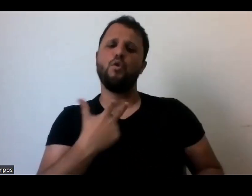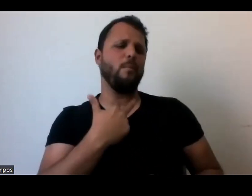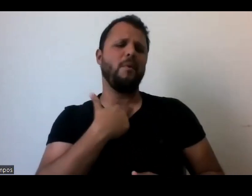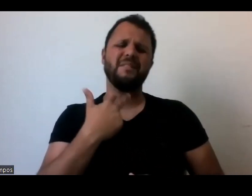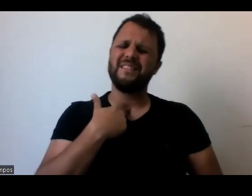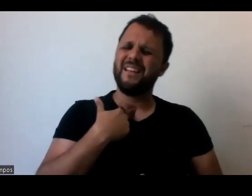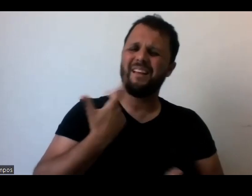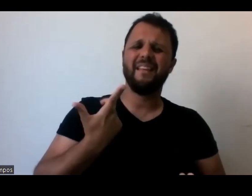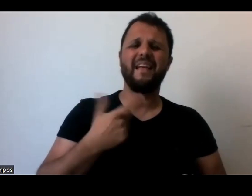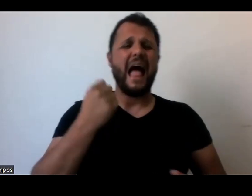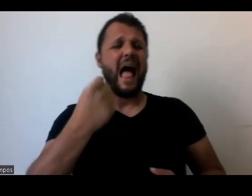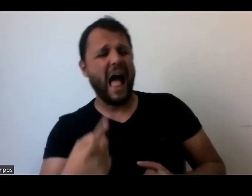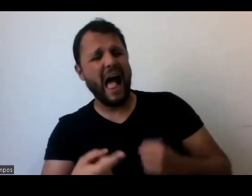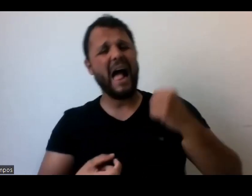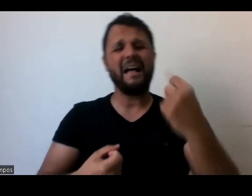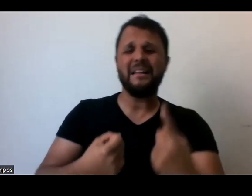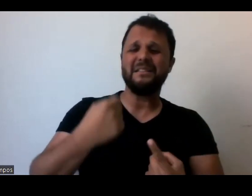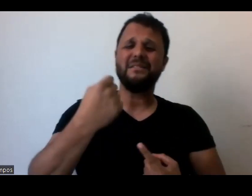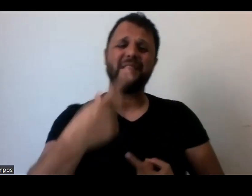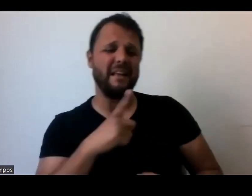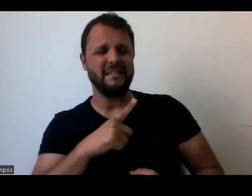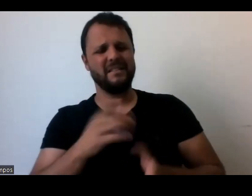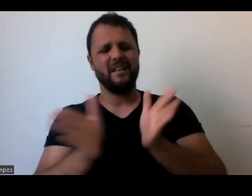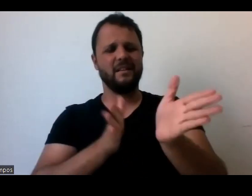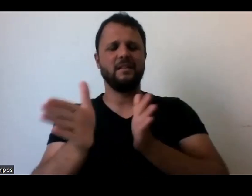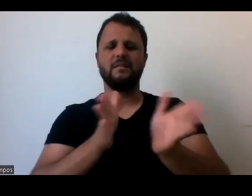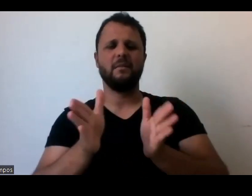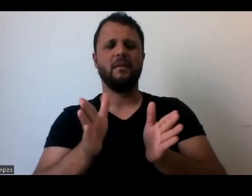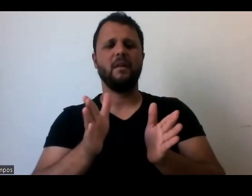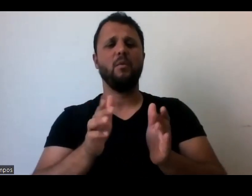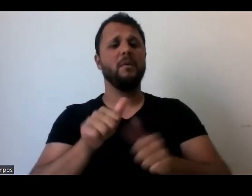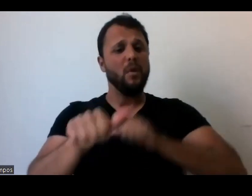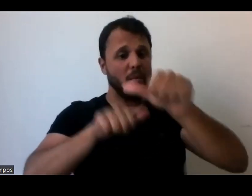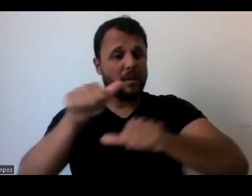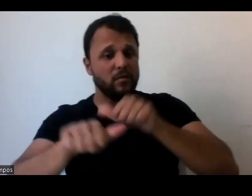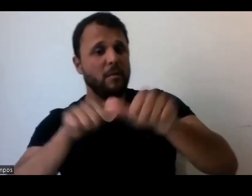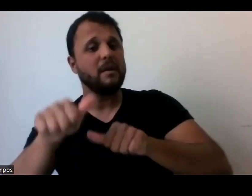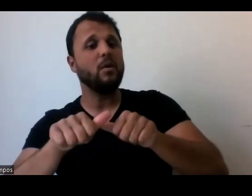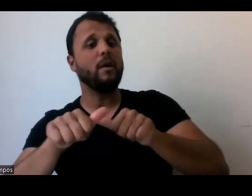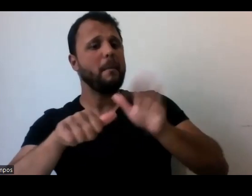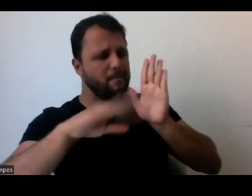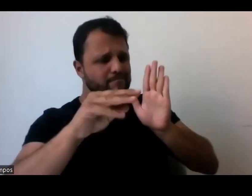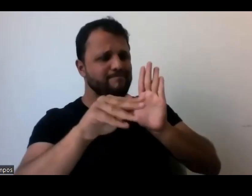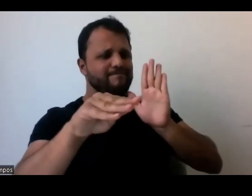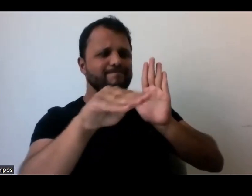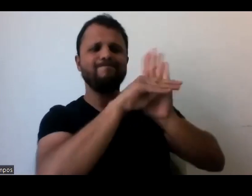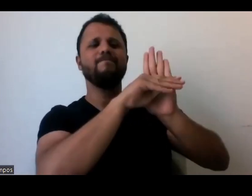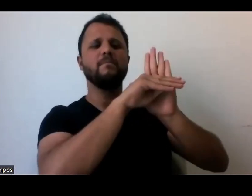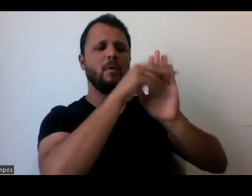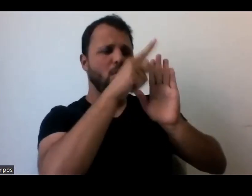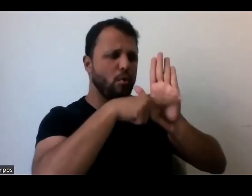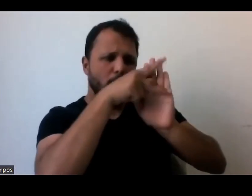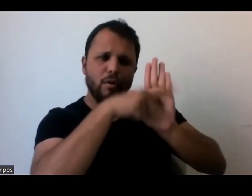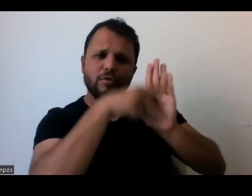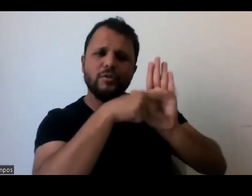marketing pros museus, mas que sejam verdadeiramente transformações efetivas de dentro pra fora, que façam parte do cotidiano